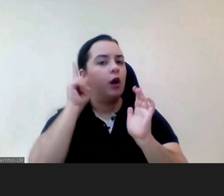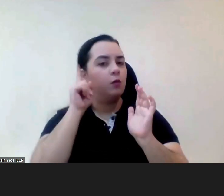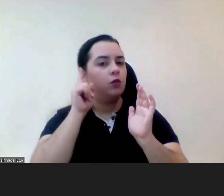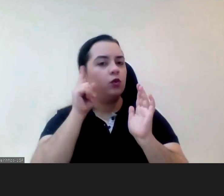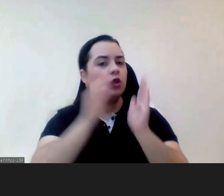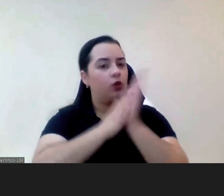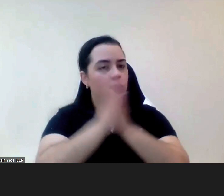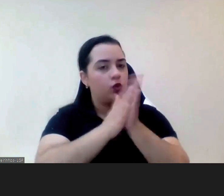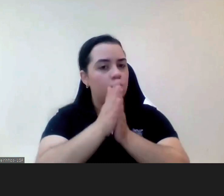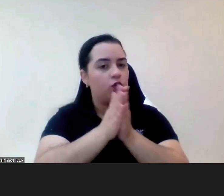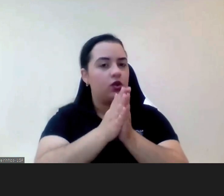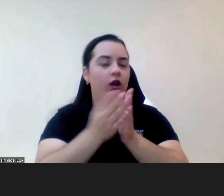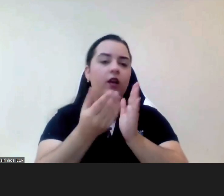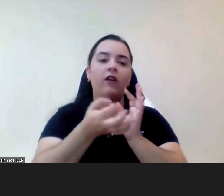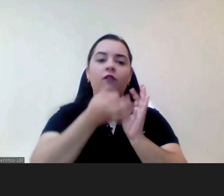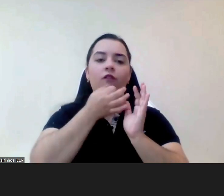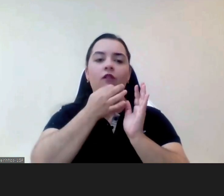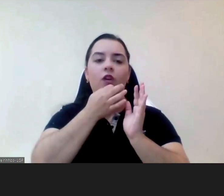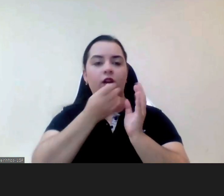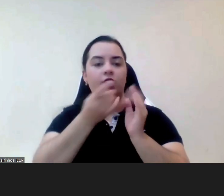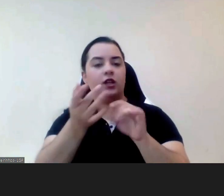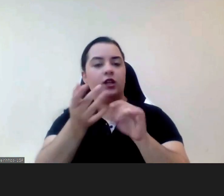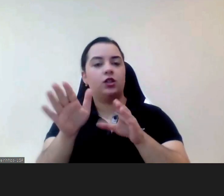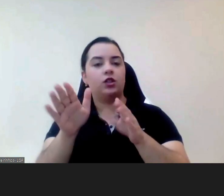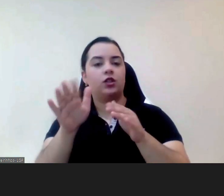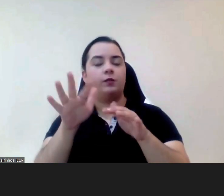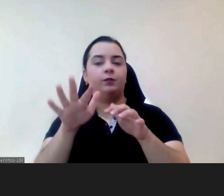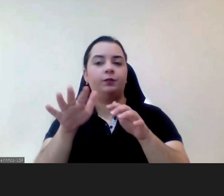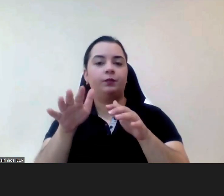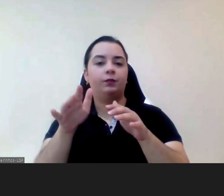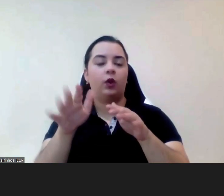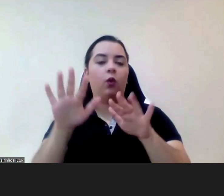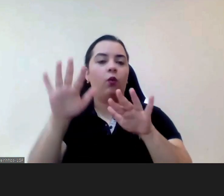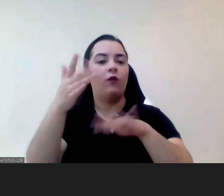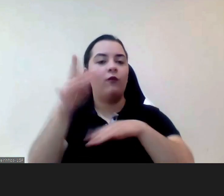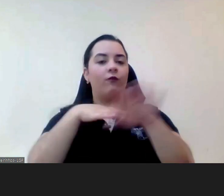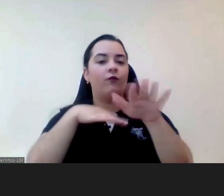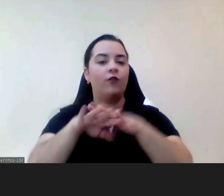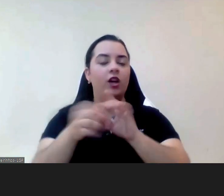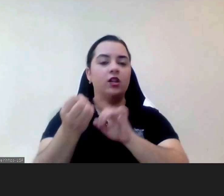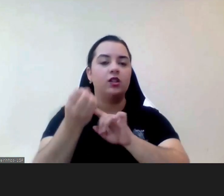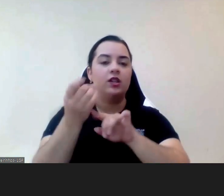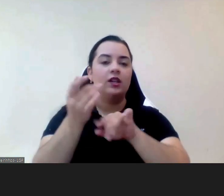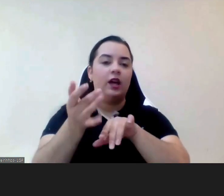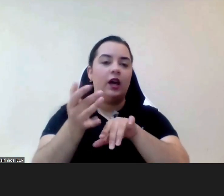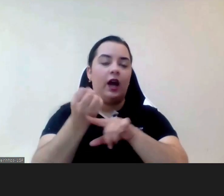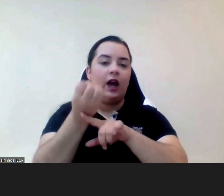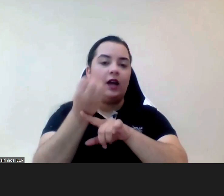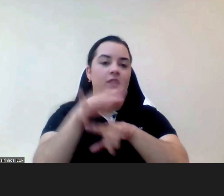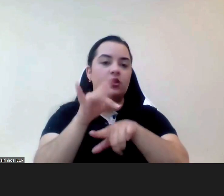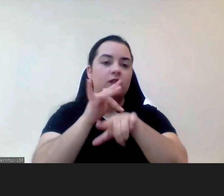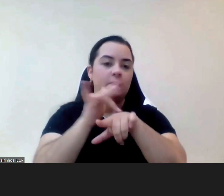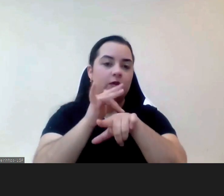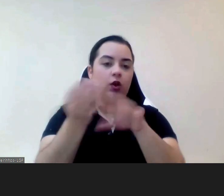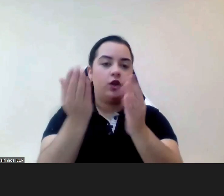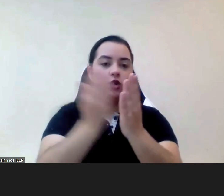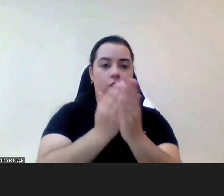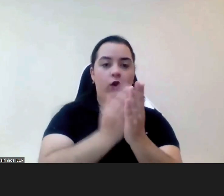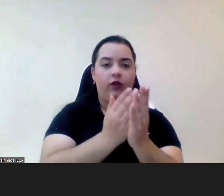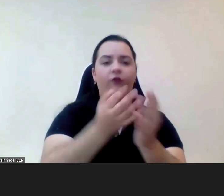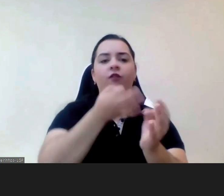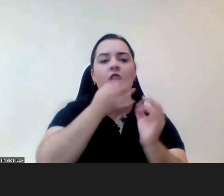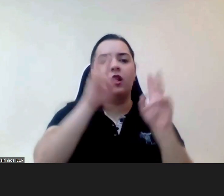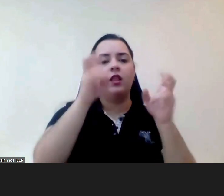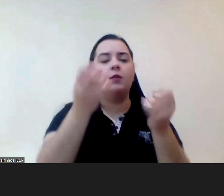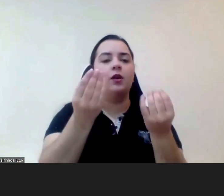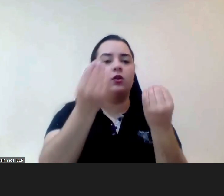sensibilização nas escolas e é isso que temos feito portanto quando falamos a educação procurar sensibilizar